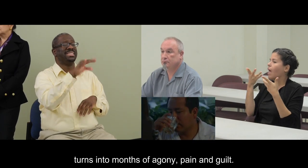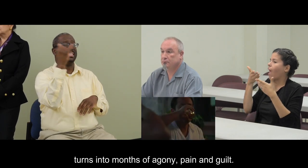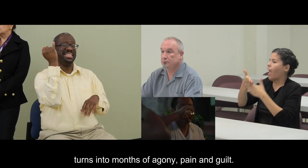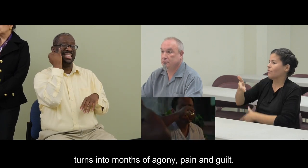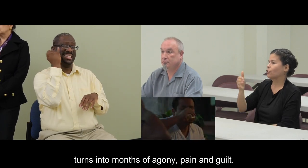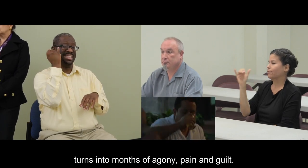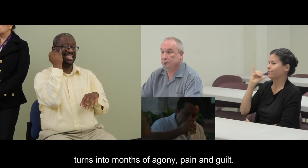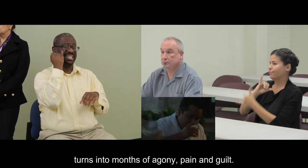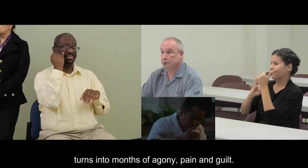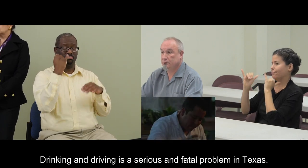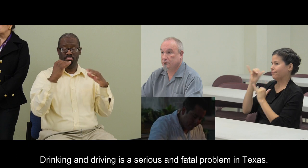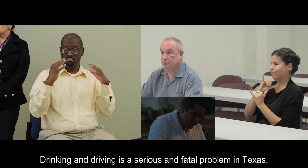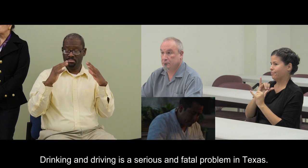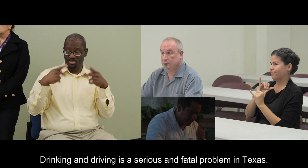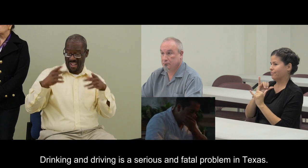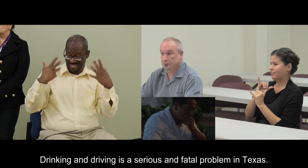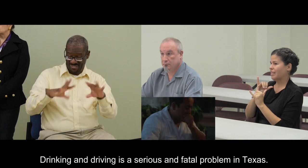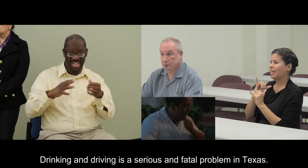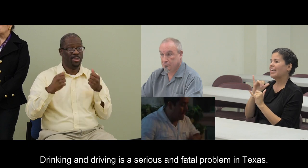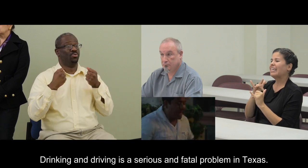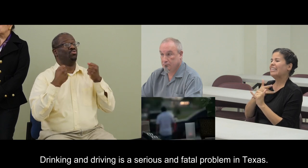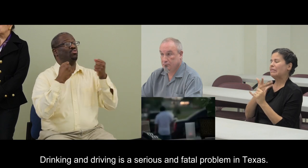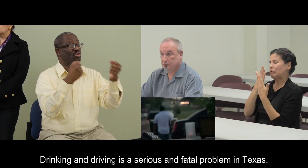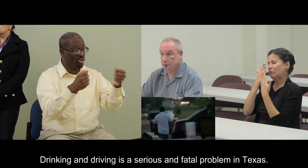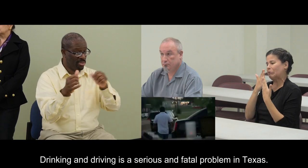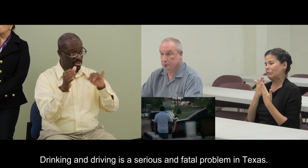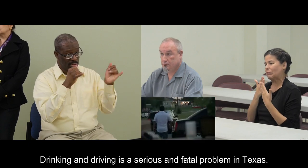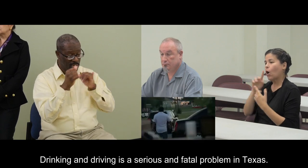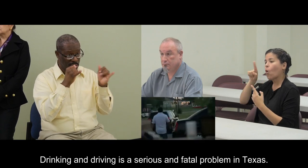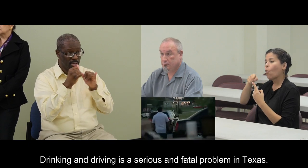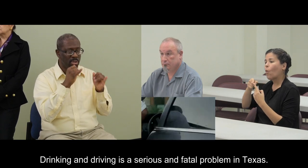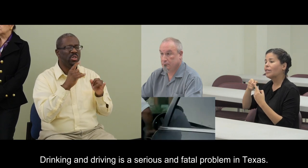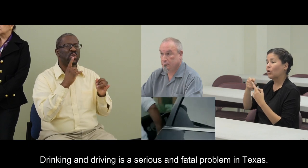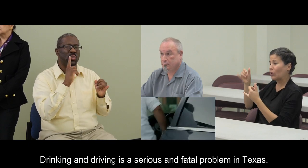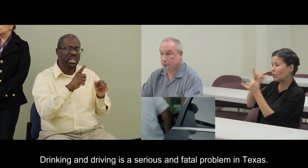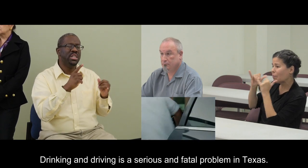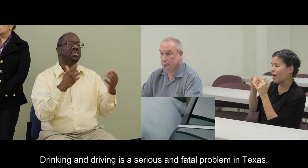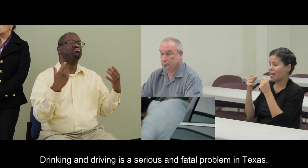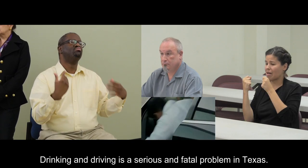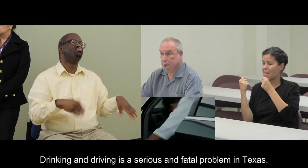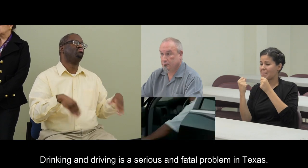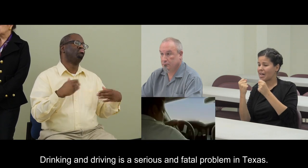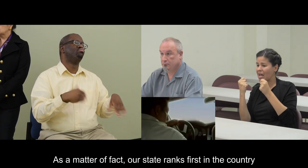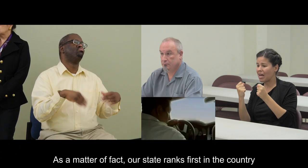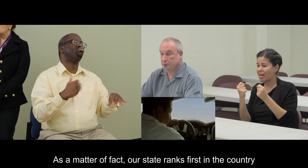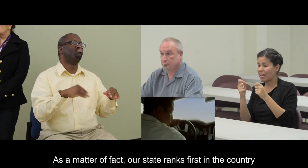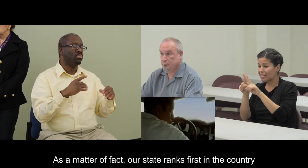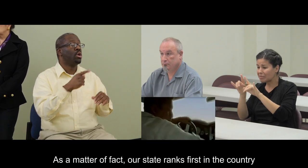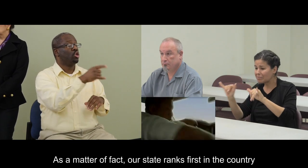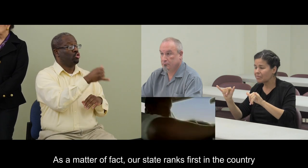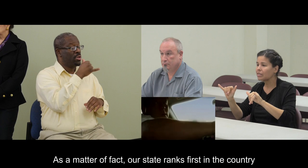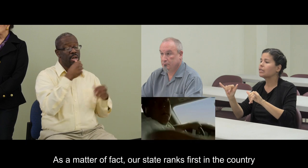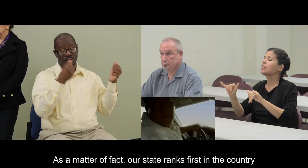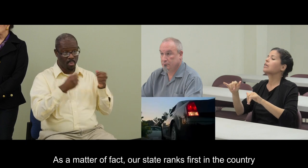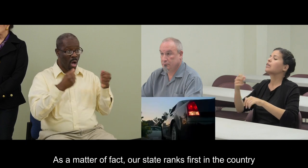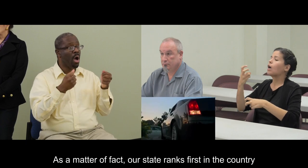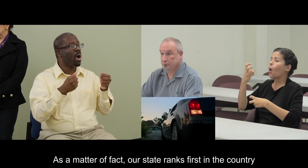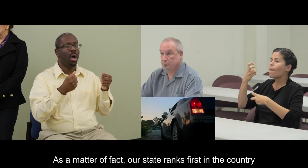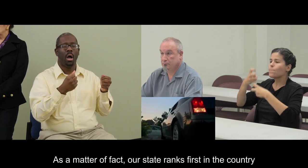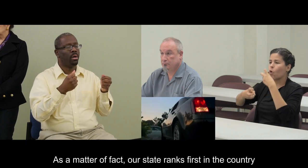angustia y pena. El tomar y manejar es un problema grave y mortal en Texas. De hecho, nuestro estado ocupa el primer